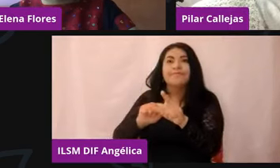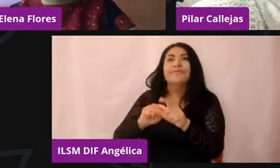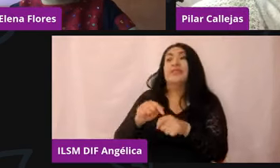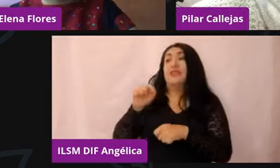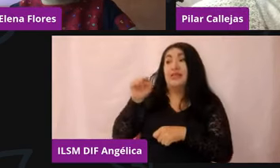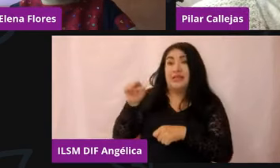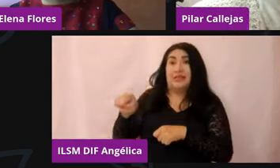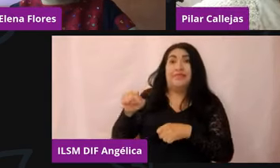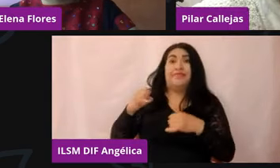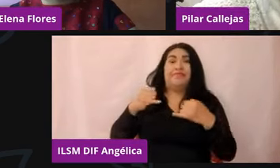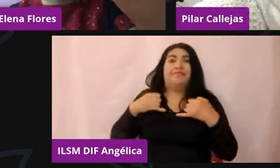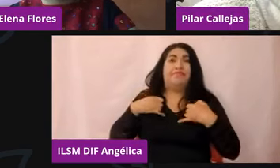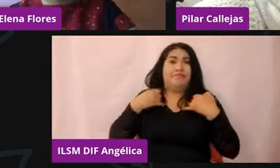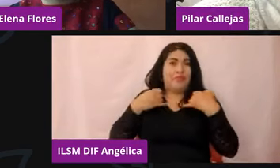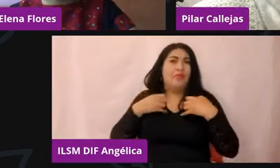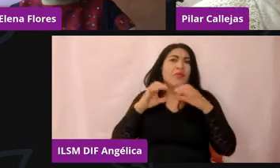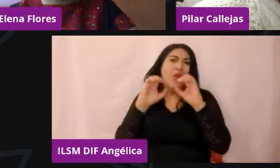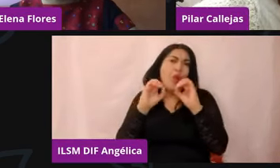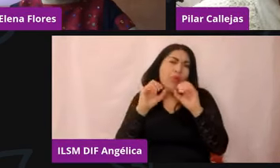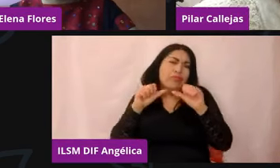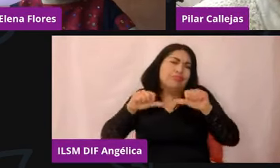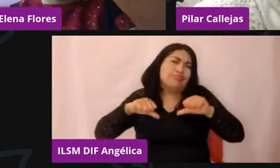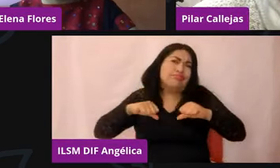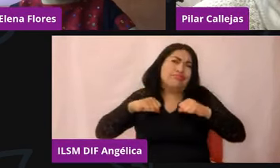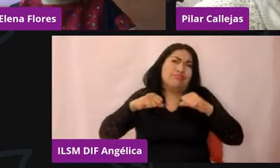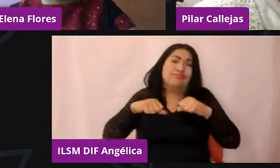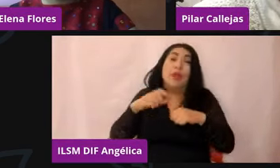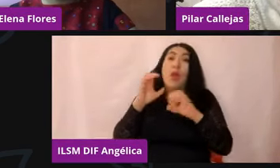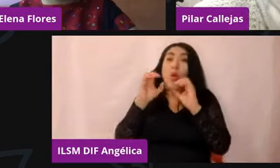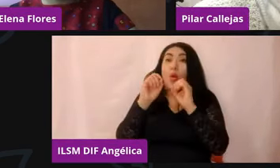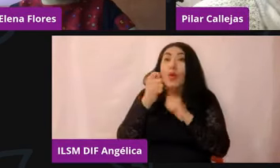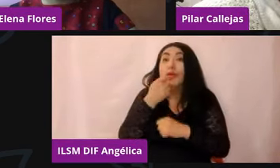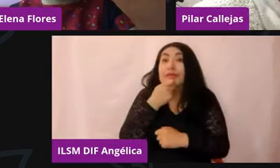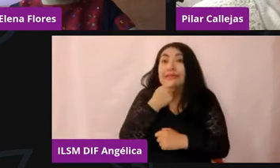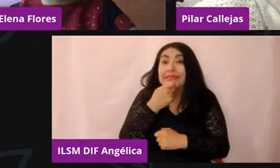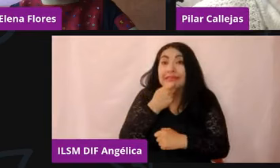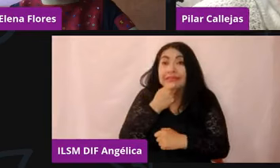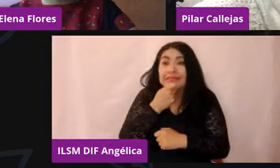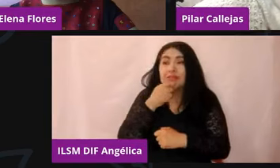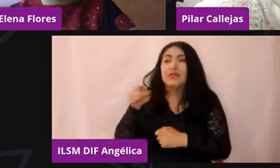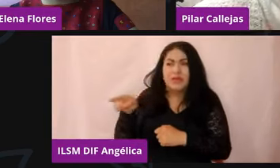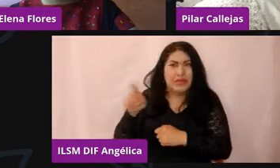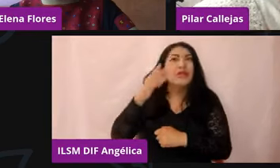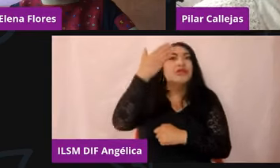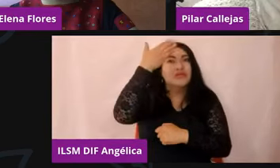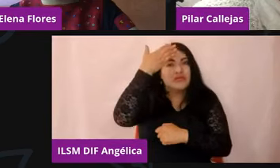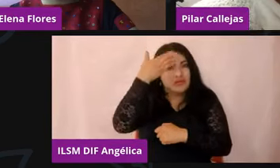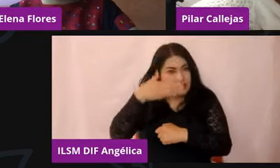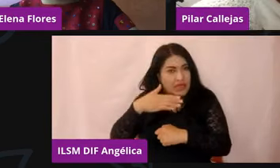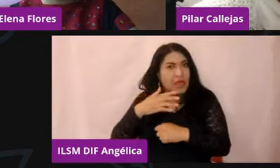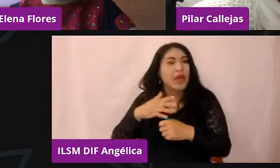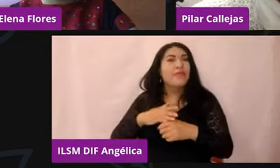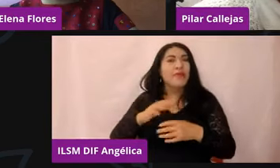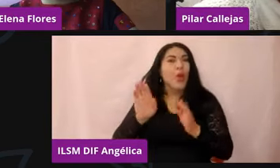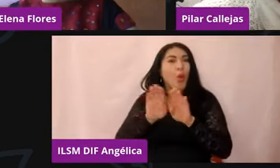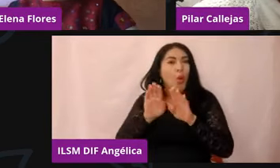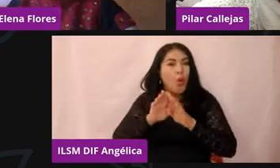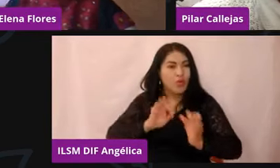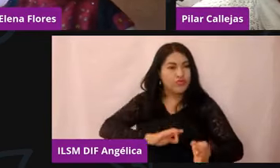o el adolescente o el niño tenga capacidades de afrontamiento más adaptativas.